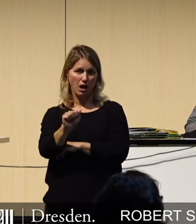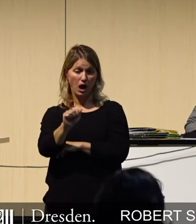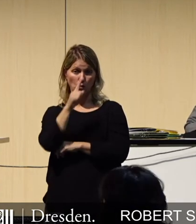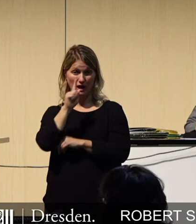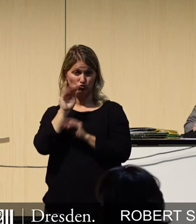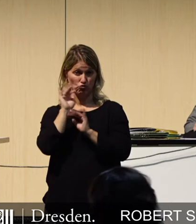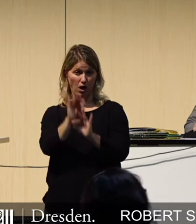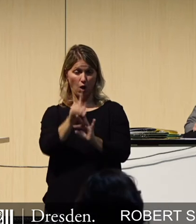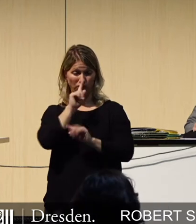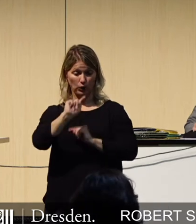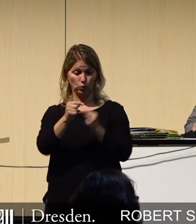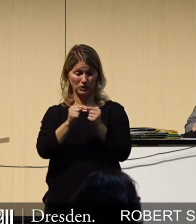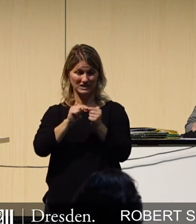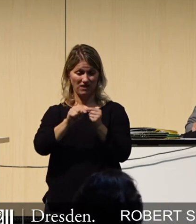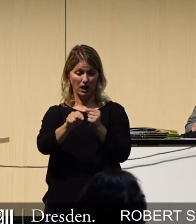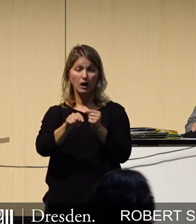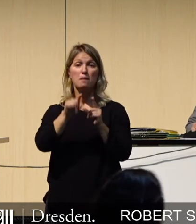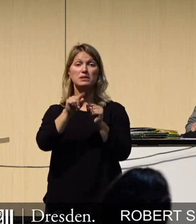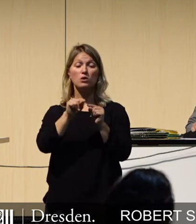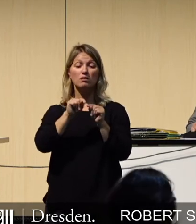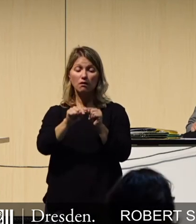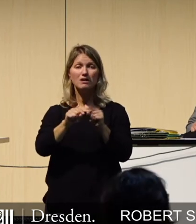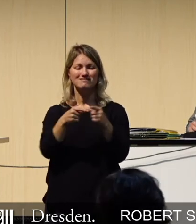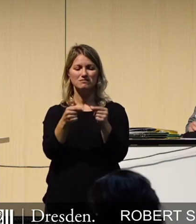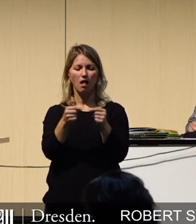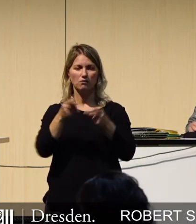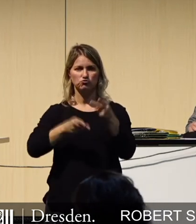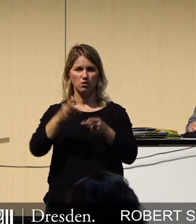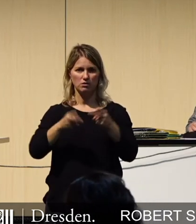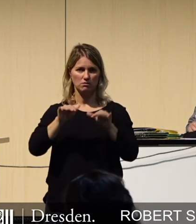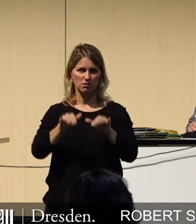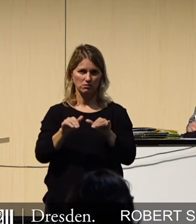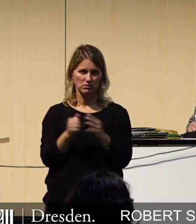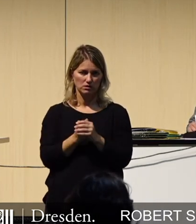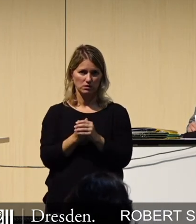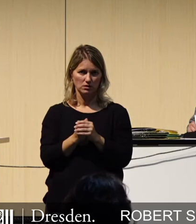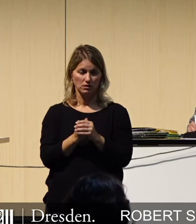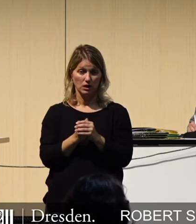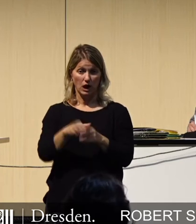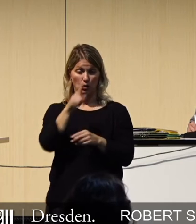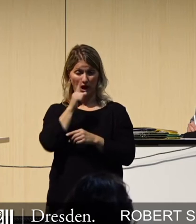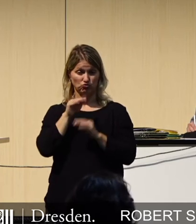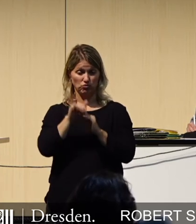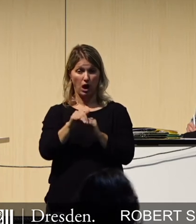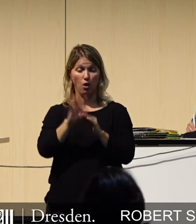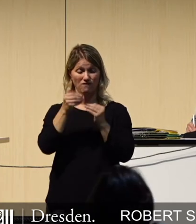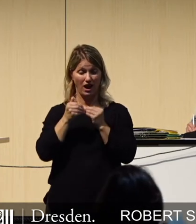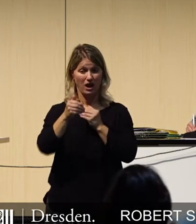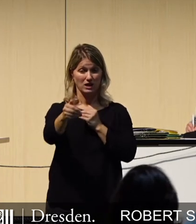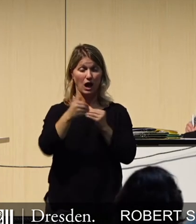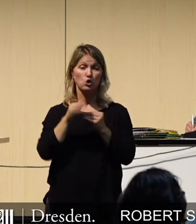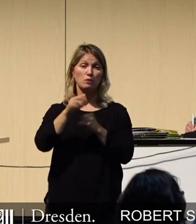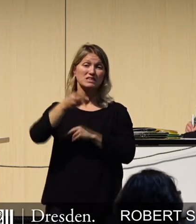die Strahlung, desto eher ist sie in der Lage, Zellen zu schädigen. Strahlung mit einer Wellenlänge von über 250